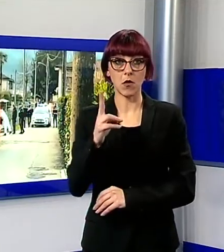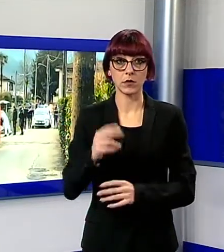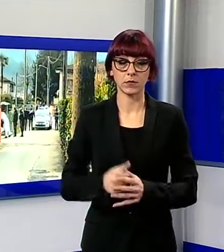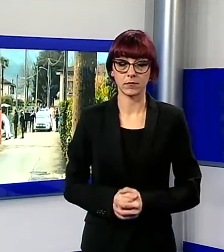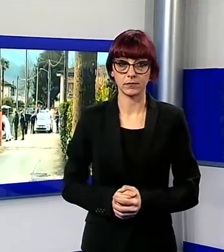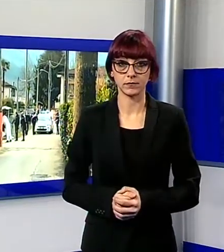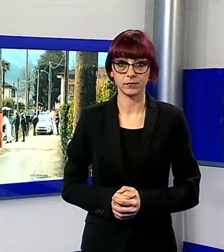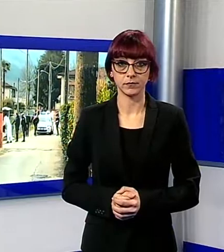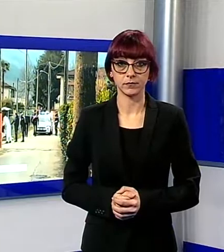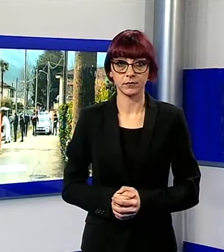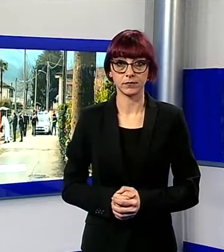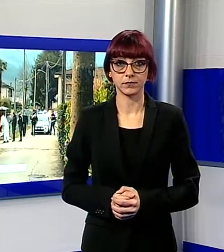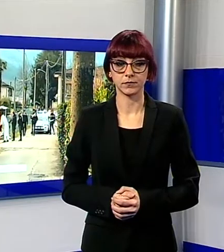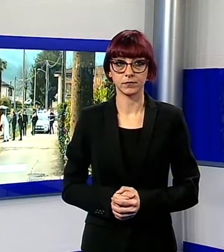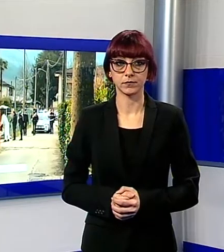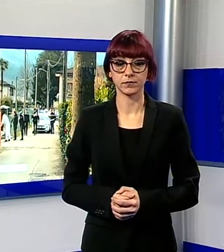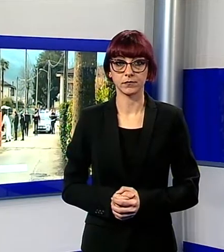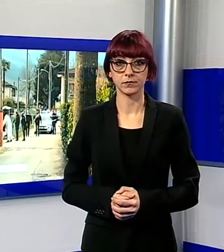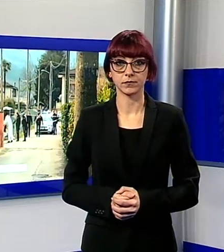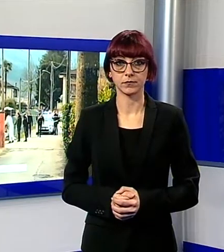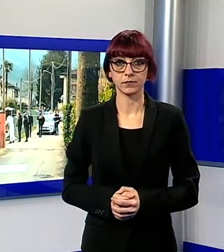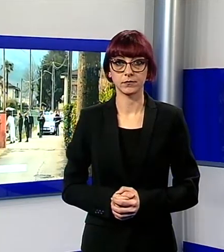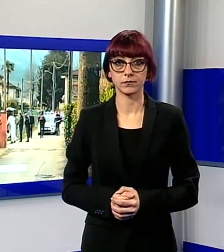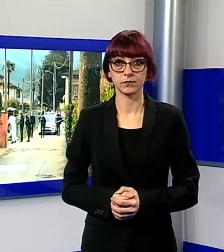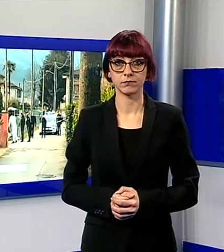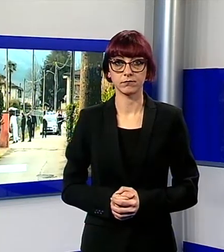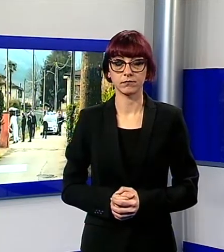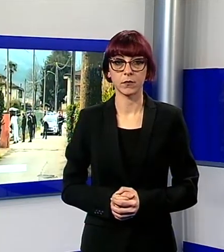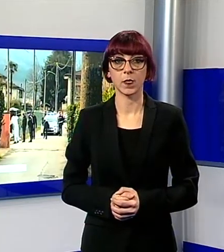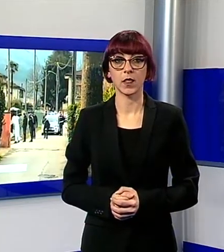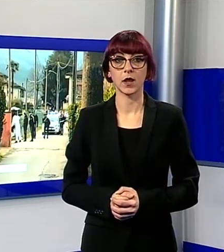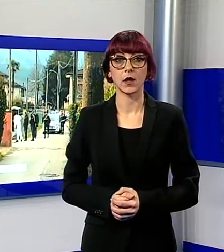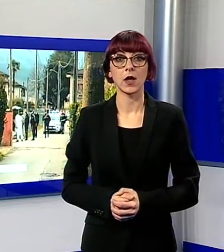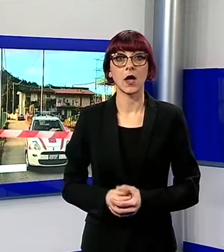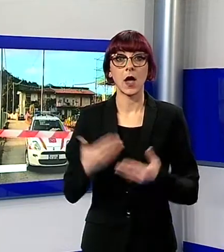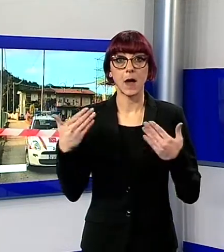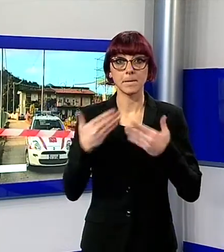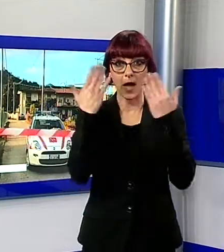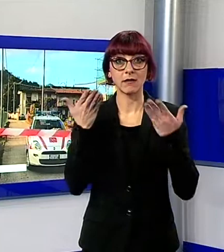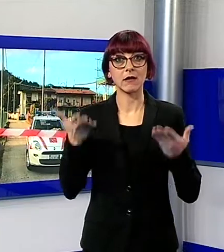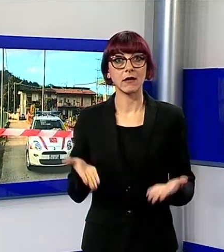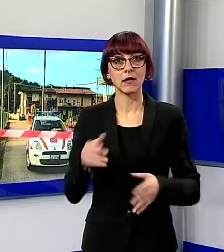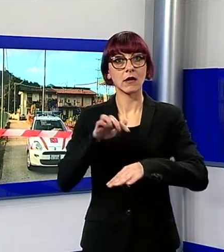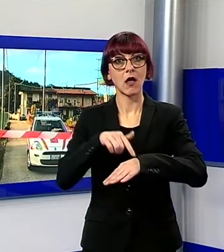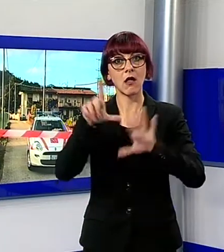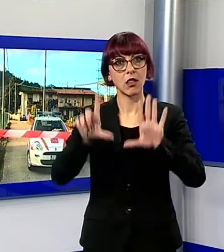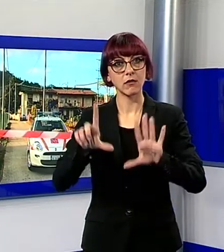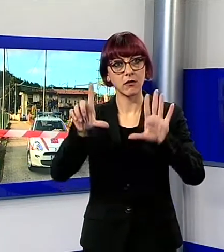È mistero sul ritrovamento del cadavere di un uomo rinvenuto questa mattina intorno alle 7, nel giardino di una villetta a ristrutturazione in via